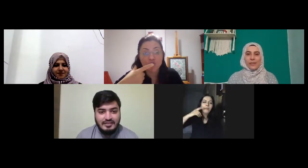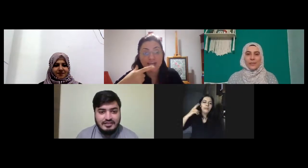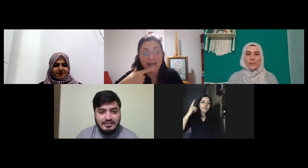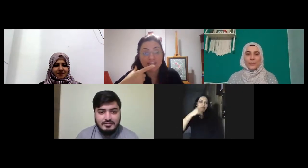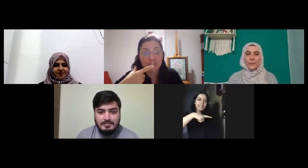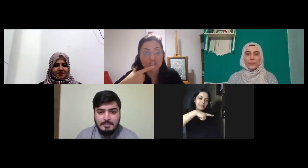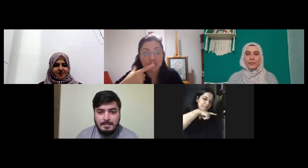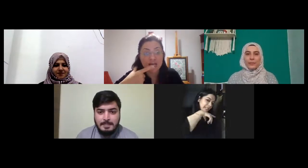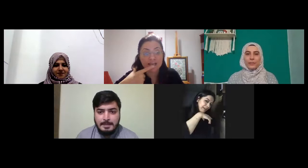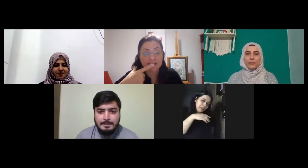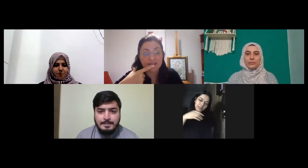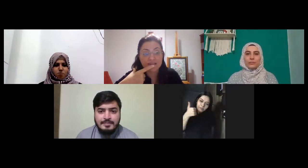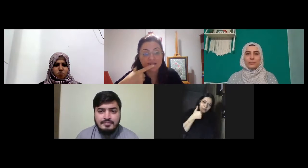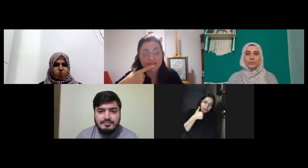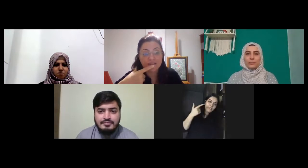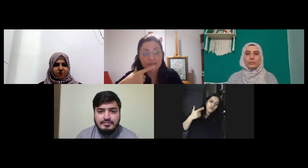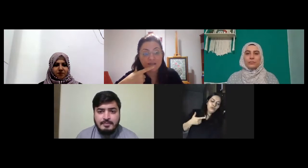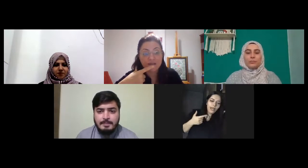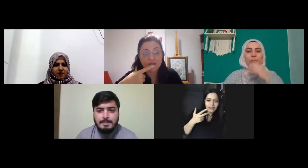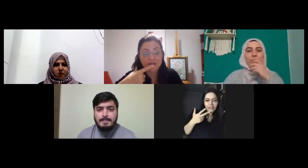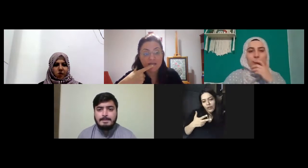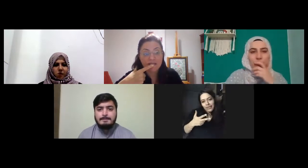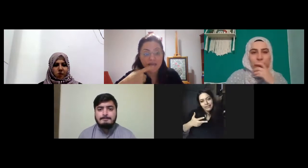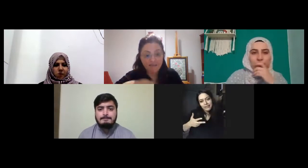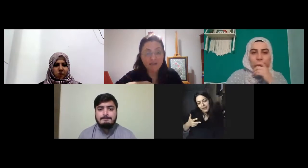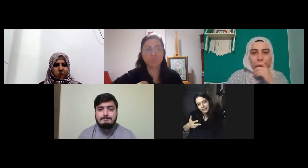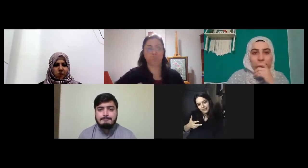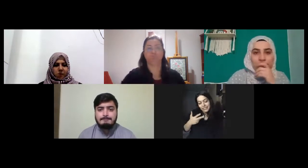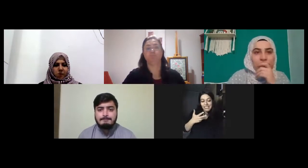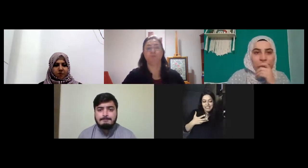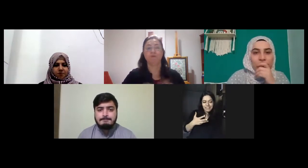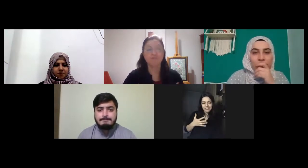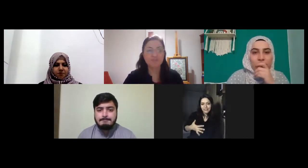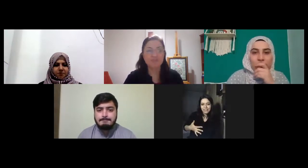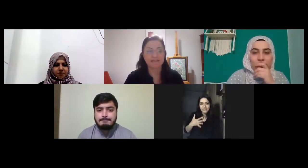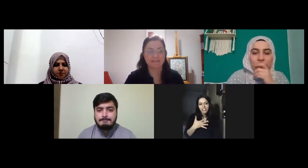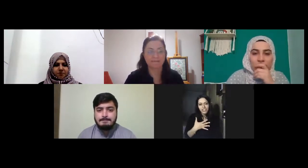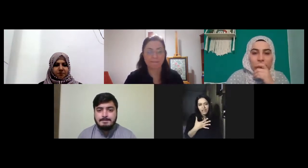mimiklerimiz de mimik dudak yönlendirme hız bir işaret